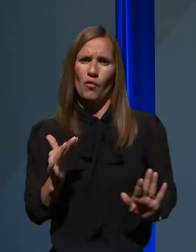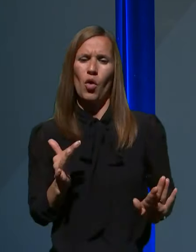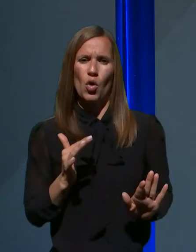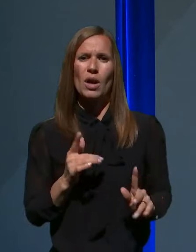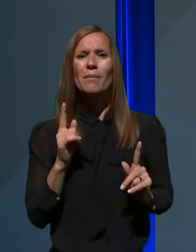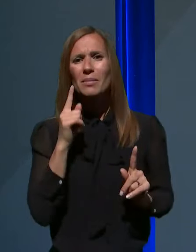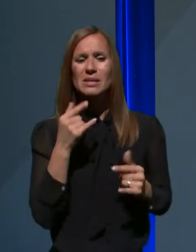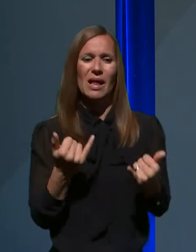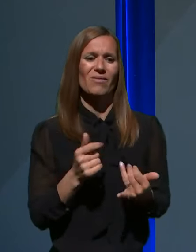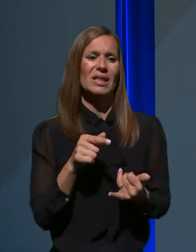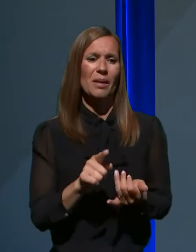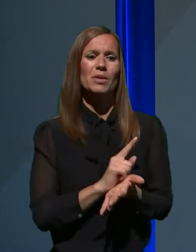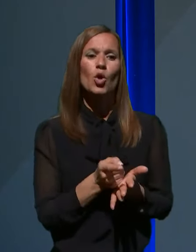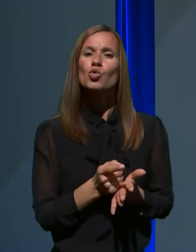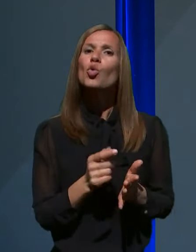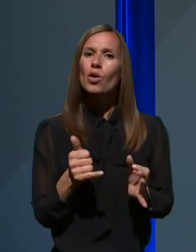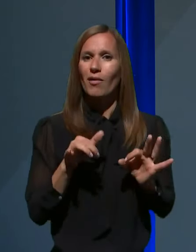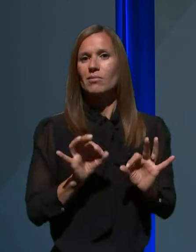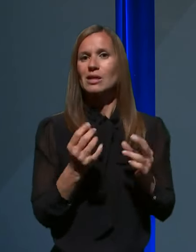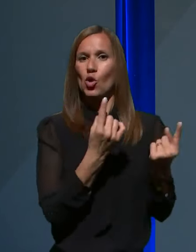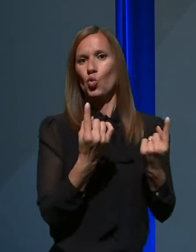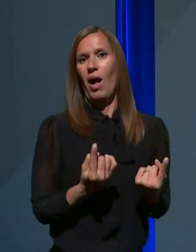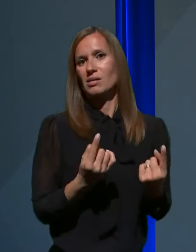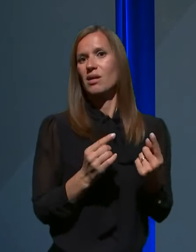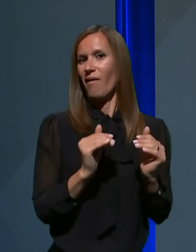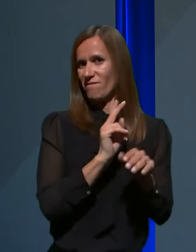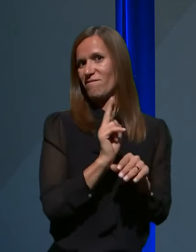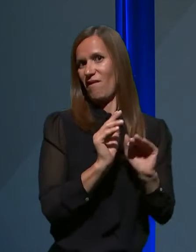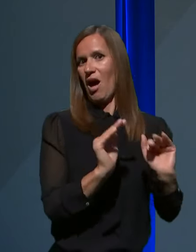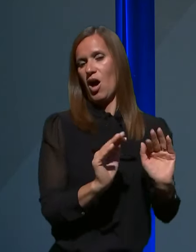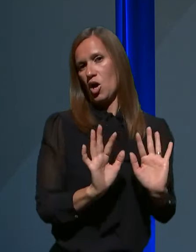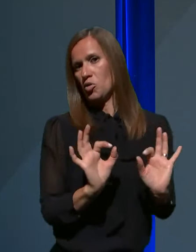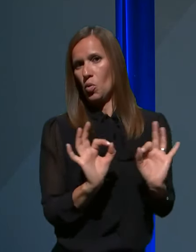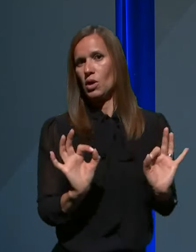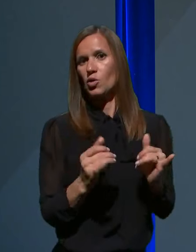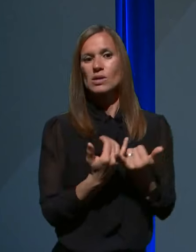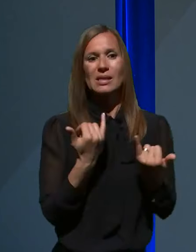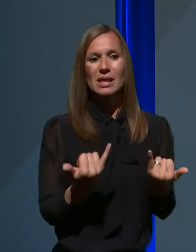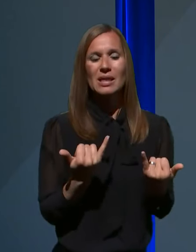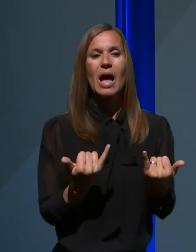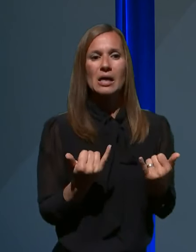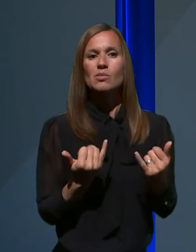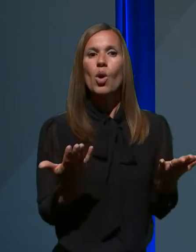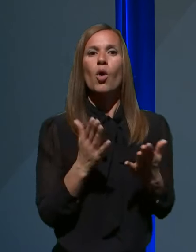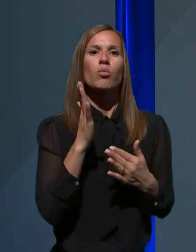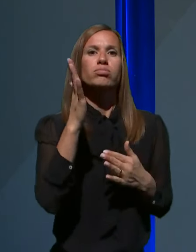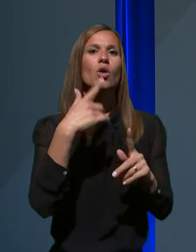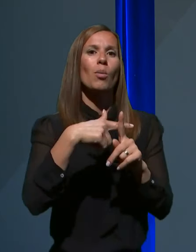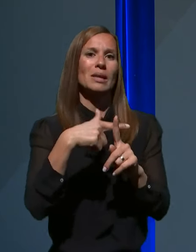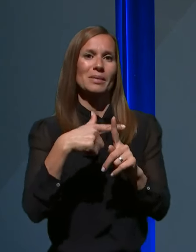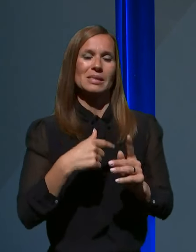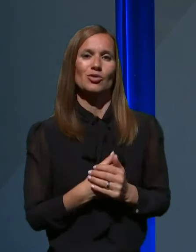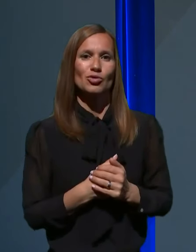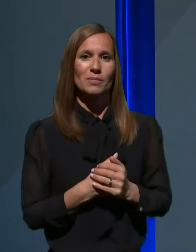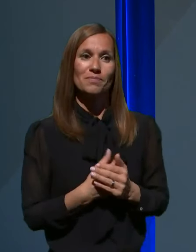tem trenutku na varni strani in lahko vsaj zdaj zaenkrat, dokaj optimistični. Hvala